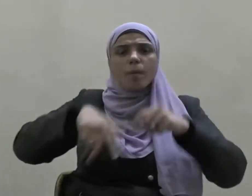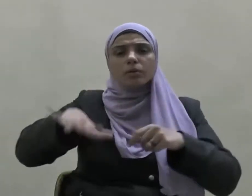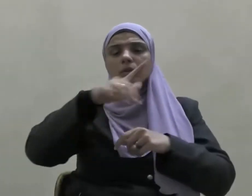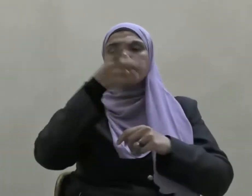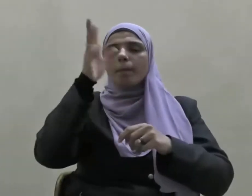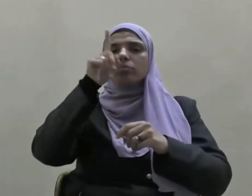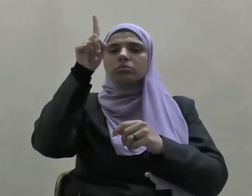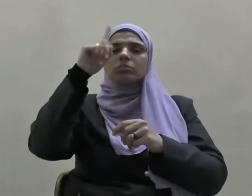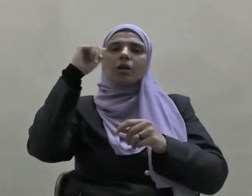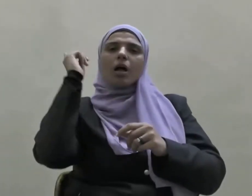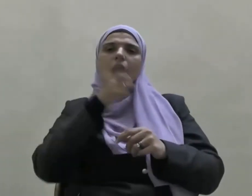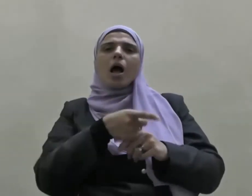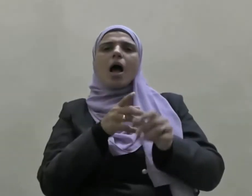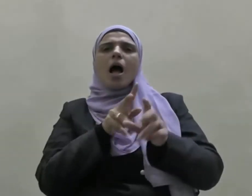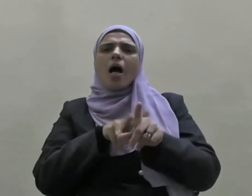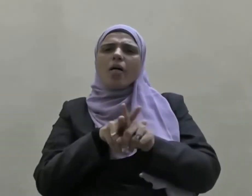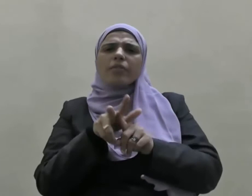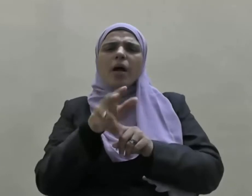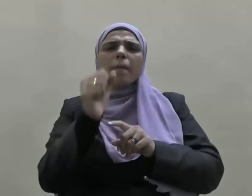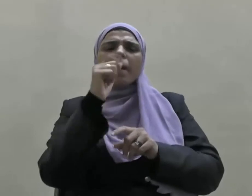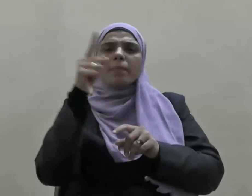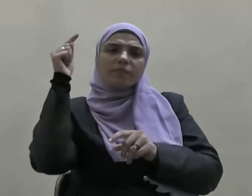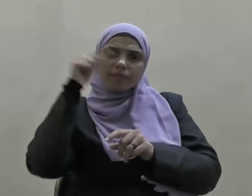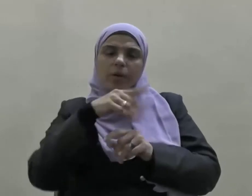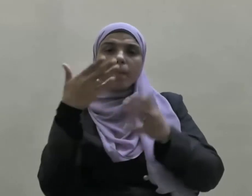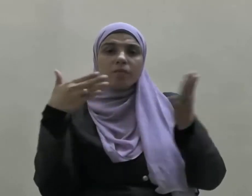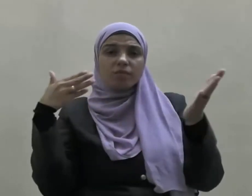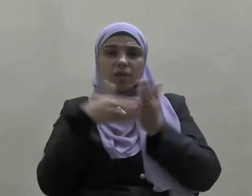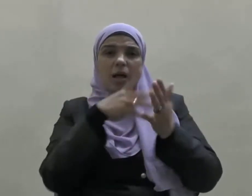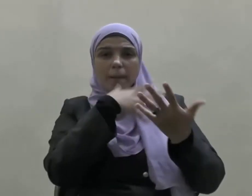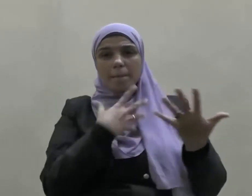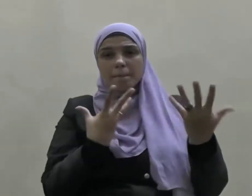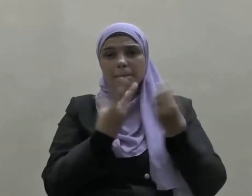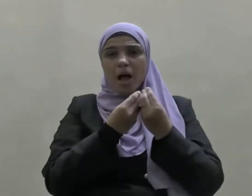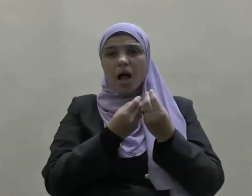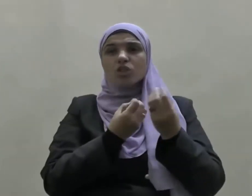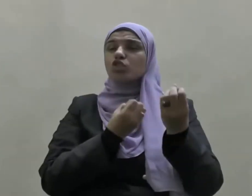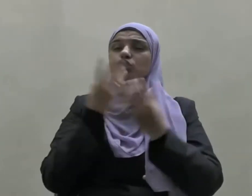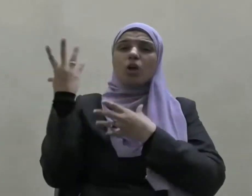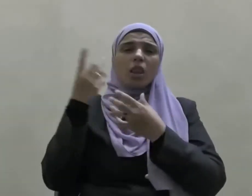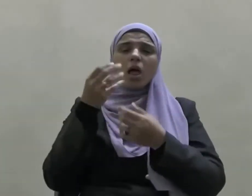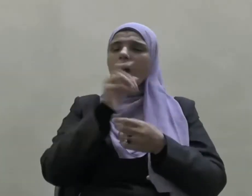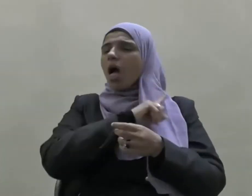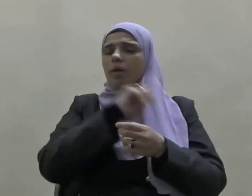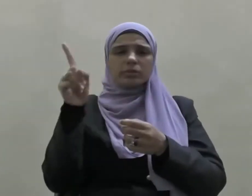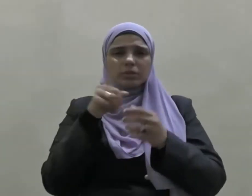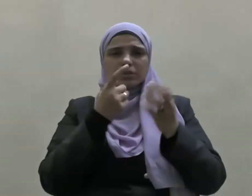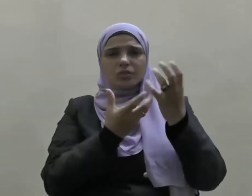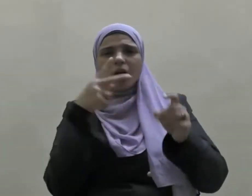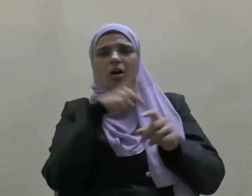لنغرينك بهم ثم لا يجاورونك فيها إلا قليلا